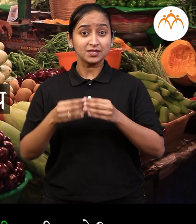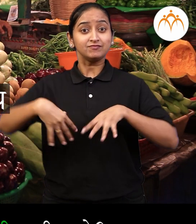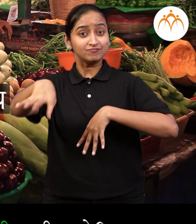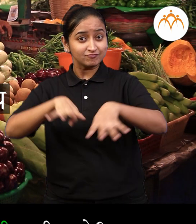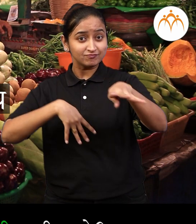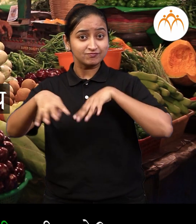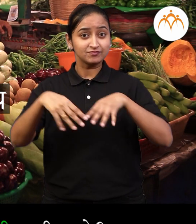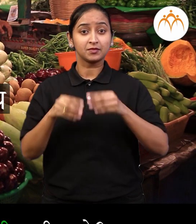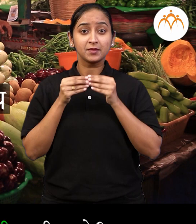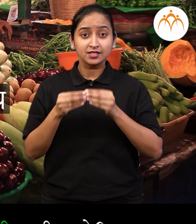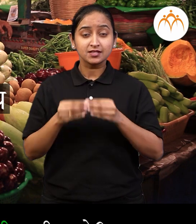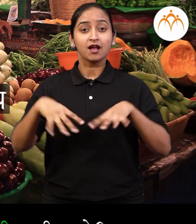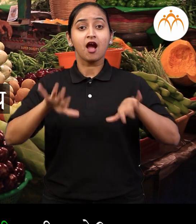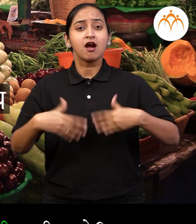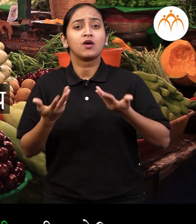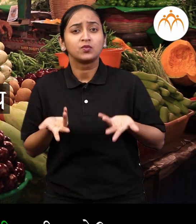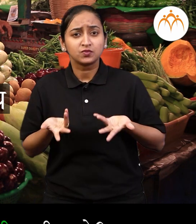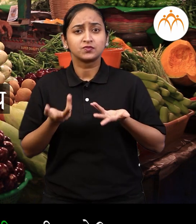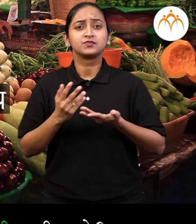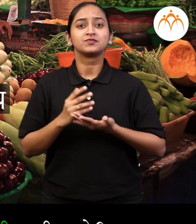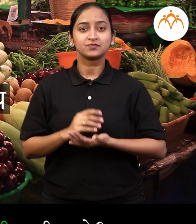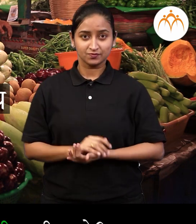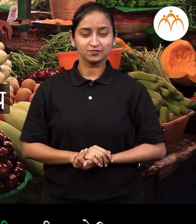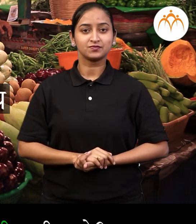मेलारी भाजी कशी आहे?